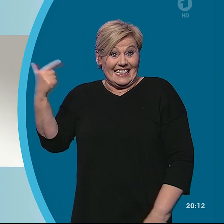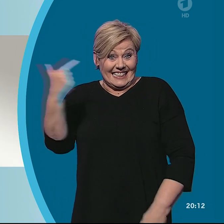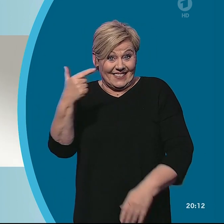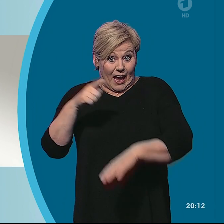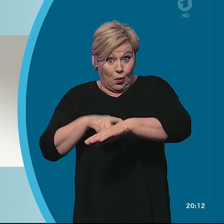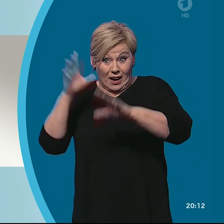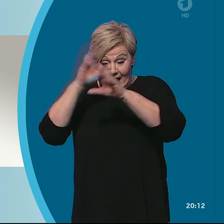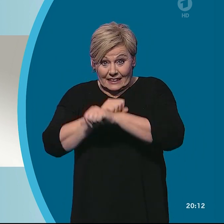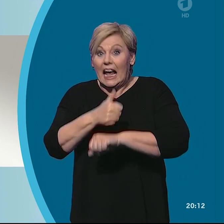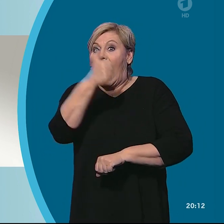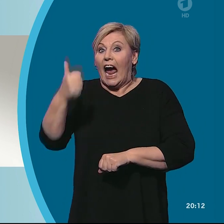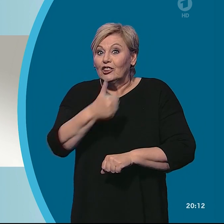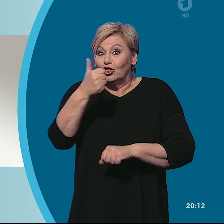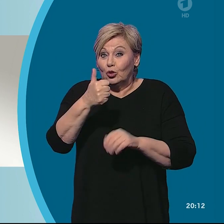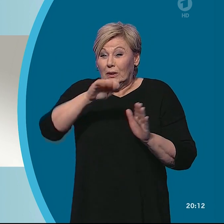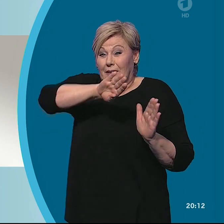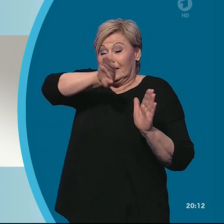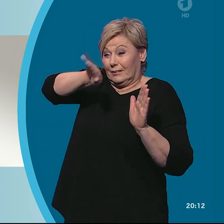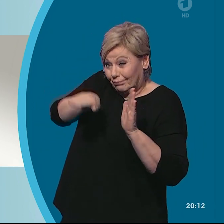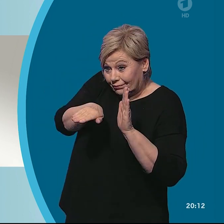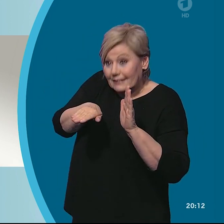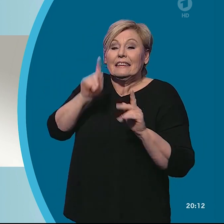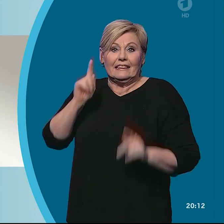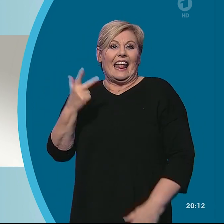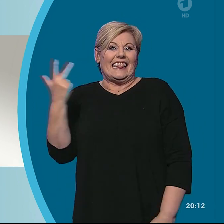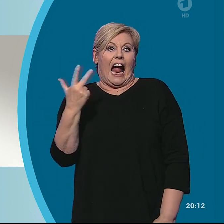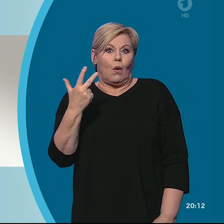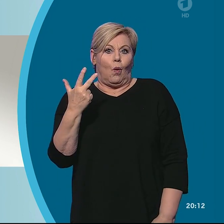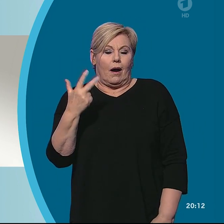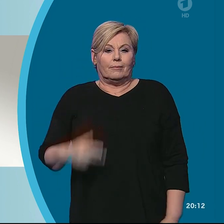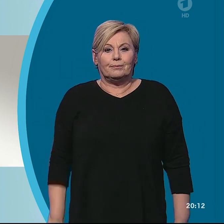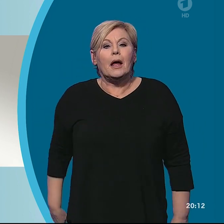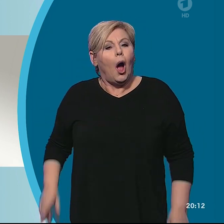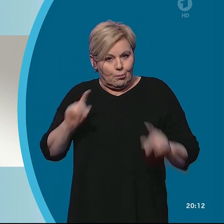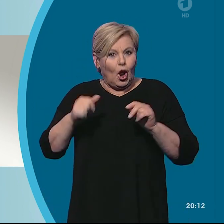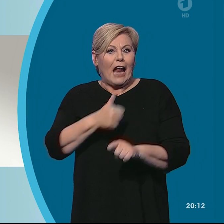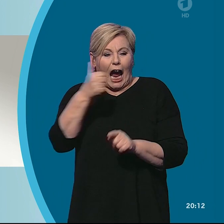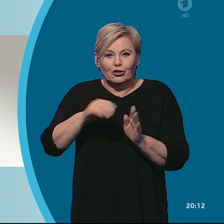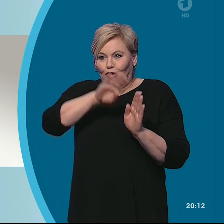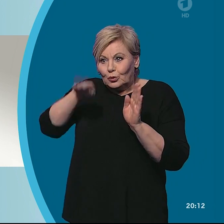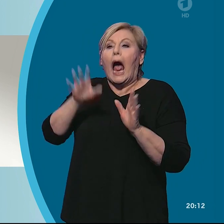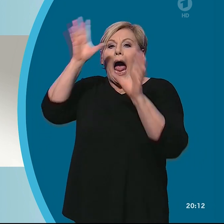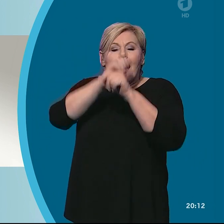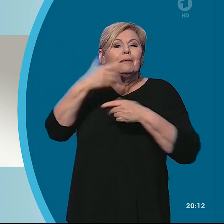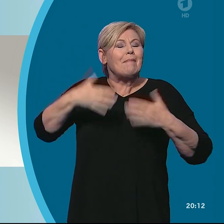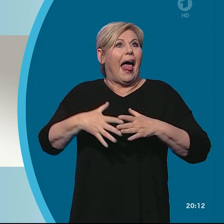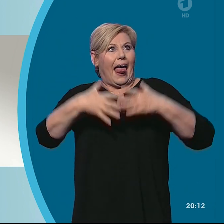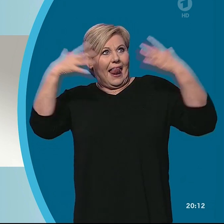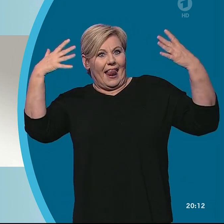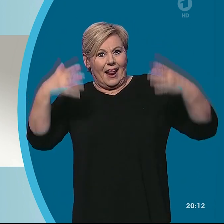Uhren um eine Stunde vorgestellt, auf dann 3 Uhr. Damit bleibt es abends länger hell. Die Sommerzeit gilt